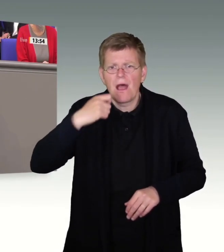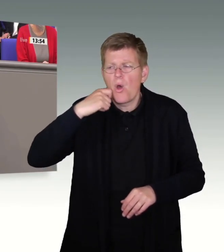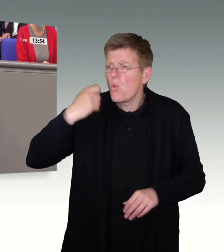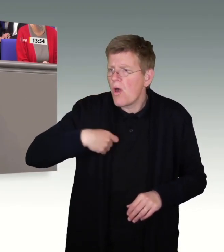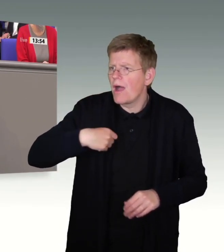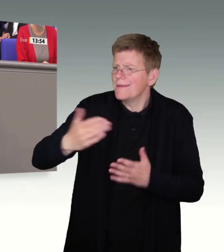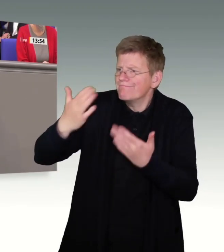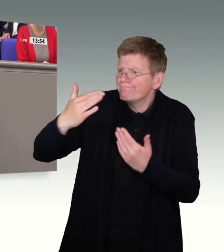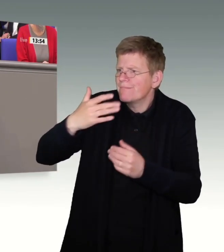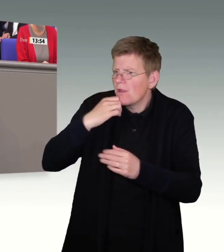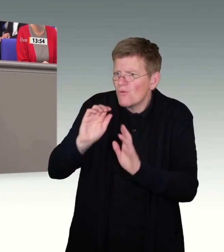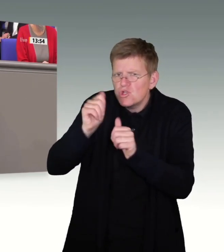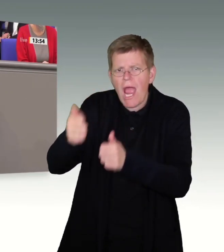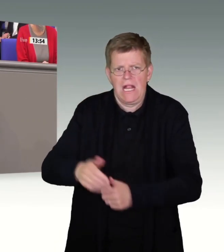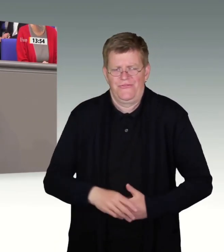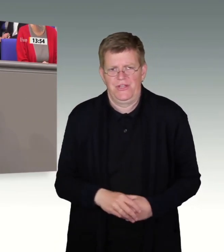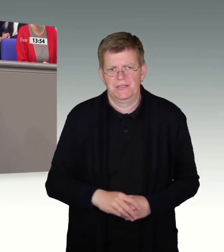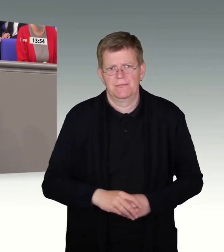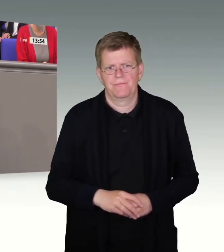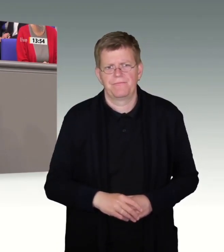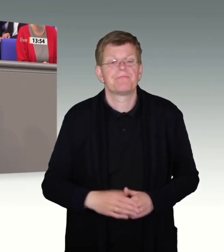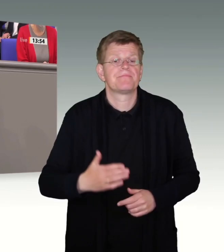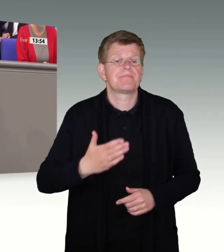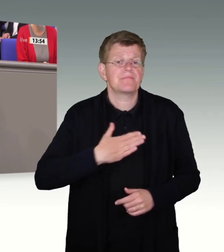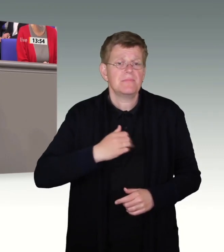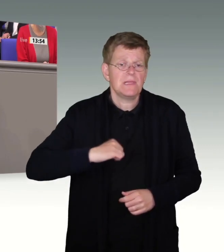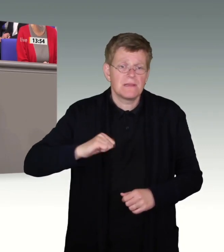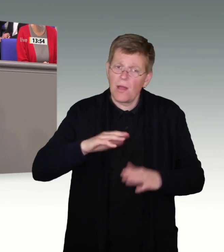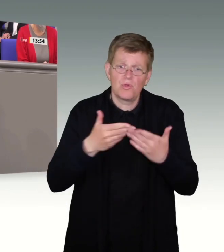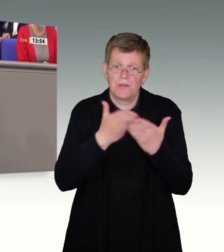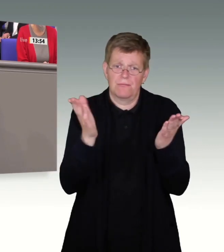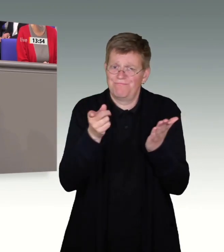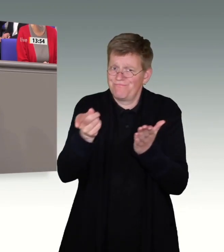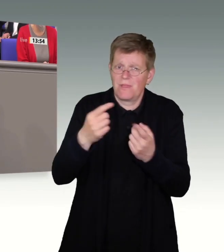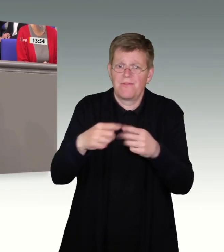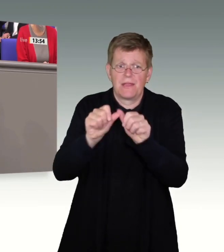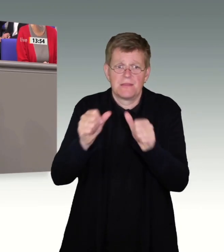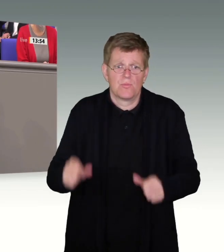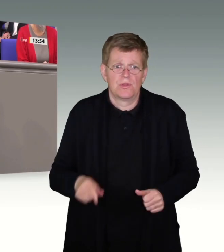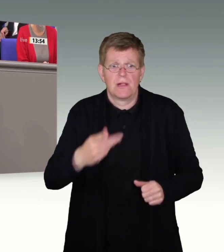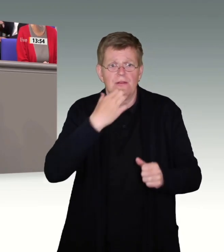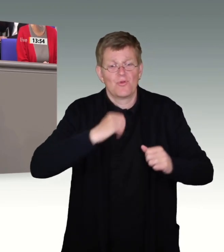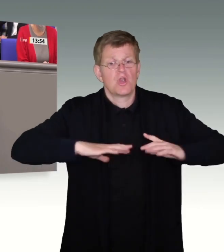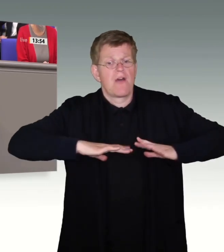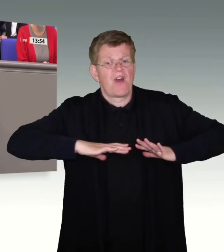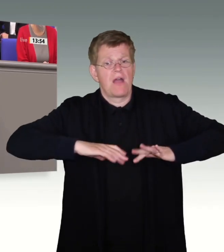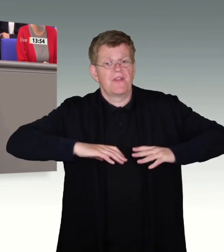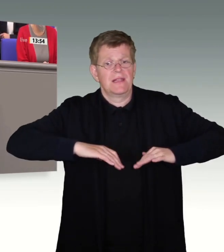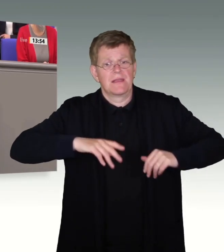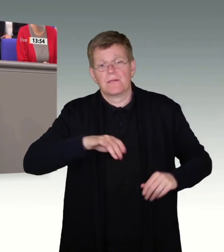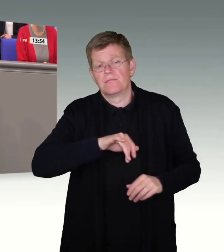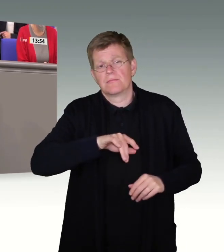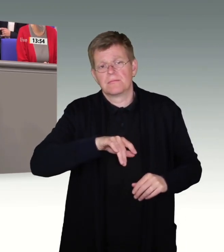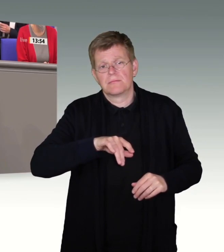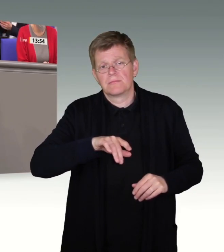jetzigen Situation helfen, meine Damen und Herren. Und Sie haben ein anderes Modell. Sie wollen die freiwillige Ausreise erhöhen. Das kann ja auch